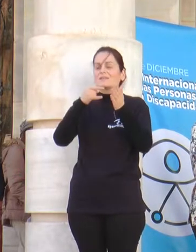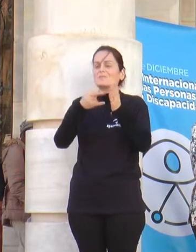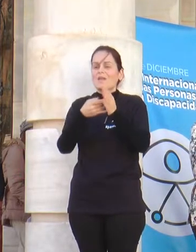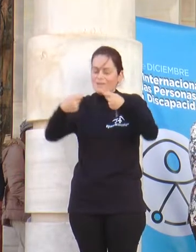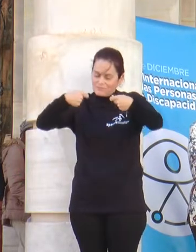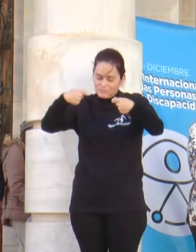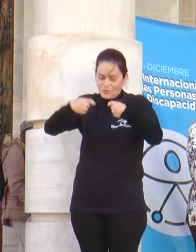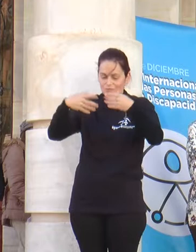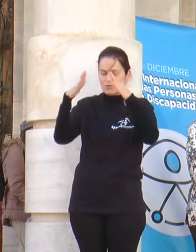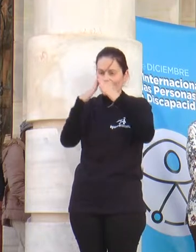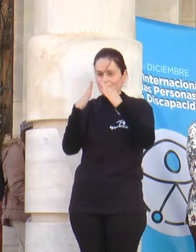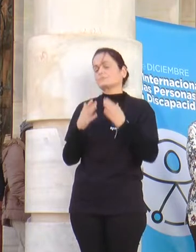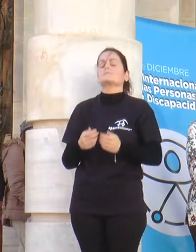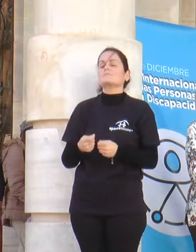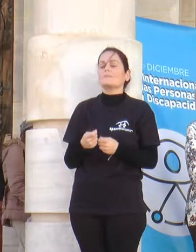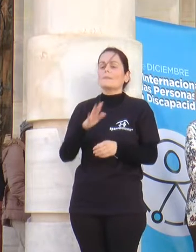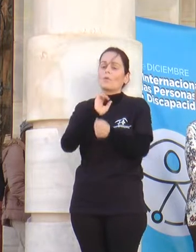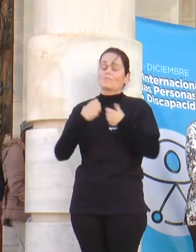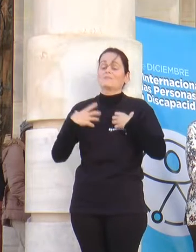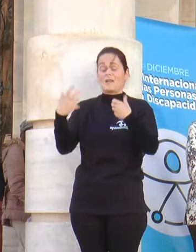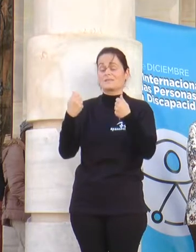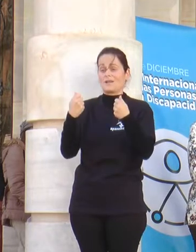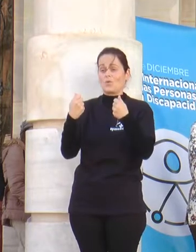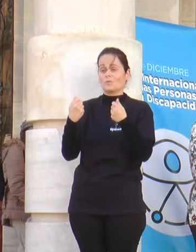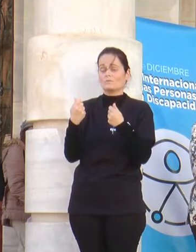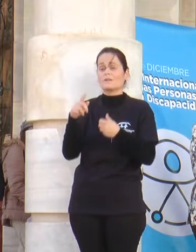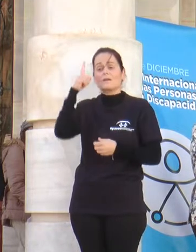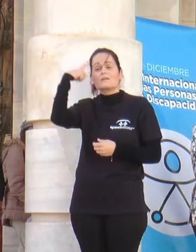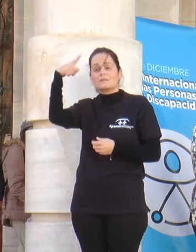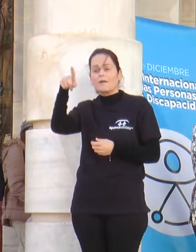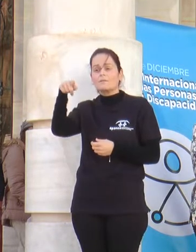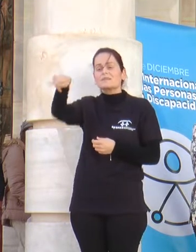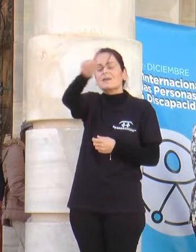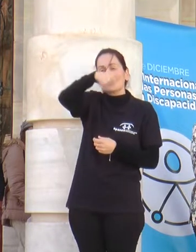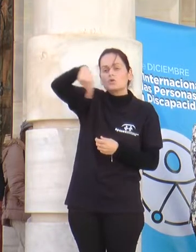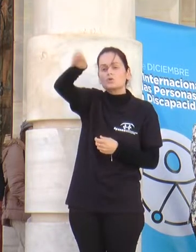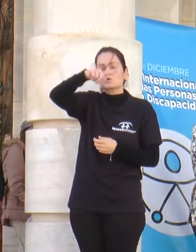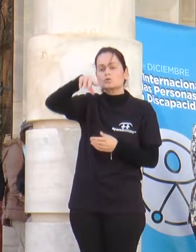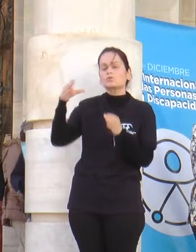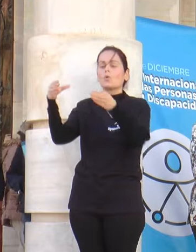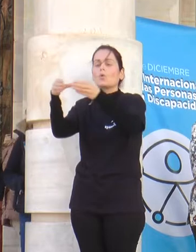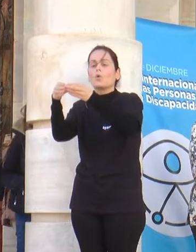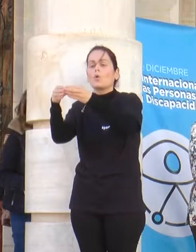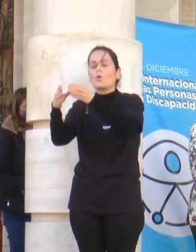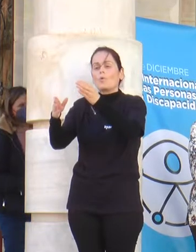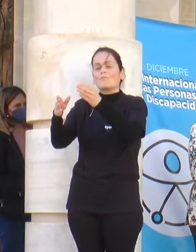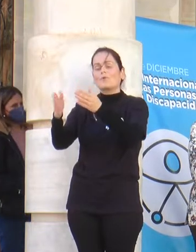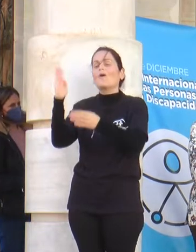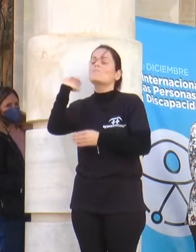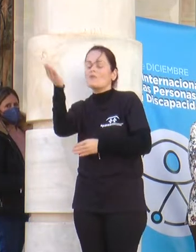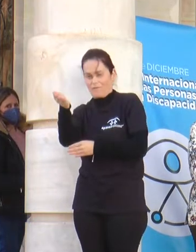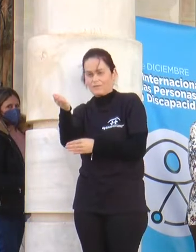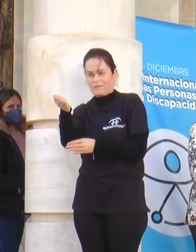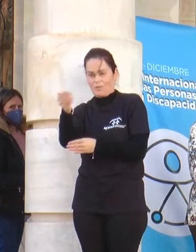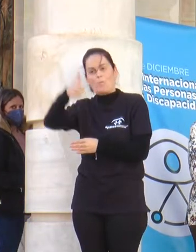que hemos tenido en aras a la protección de la salud, sabemos que fuisteis un colectivo especialmente vulnerable, donde